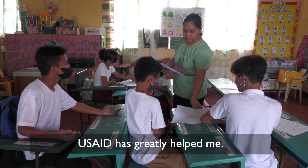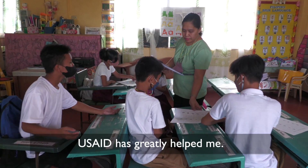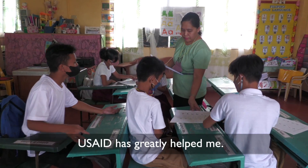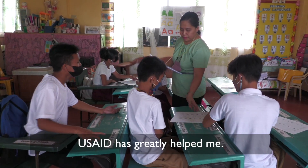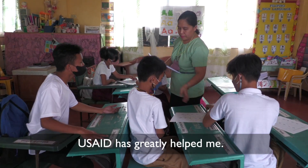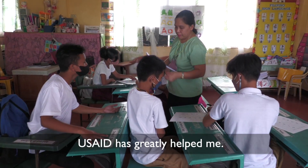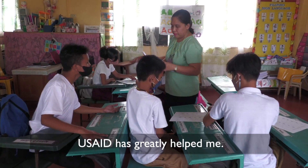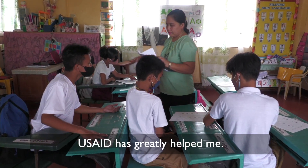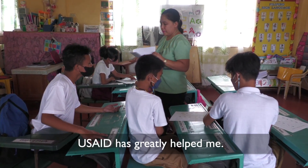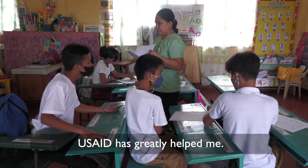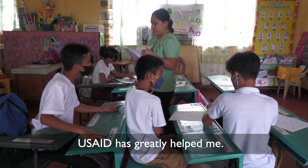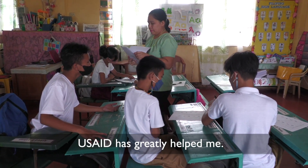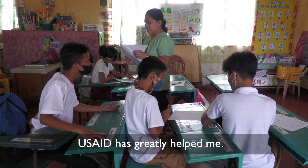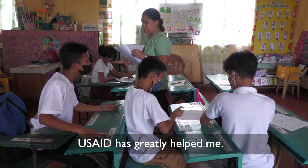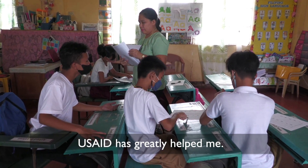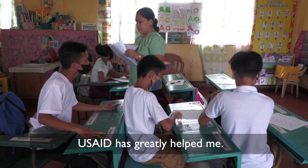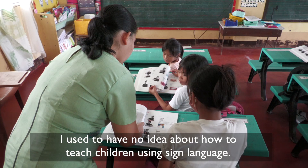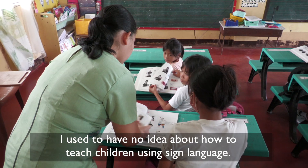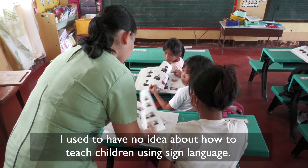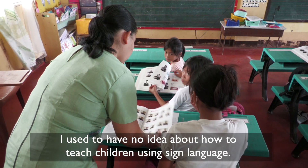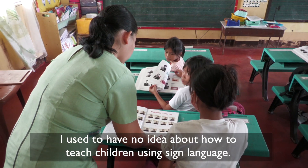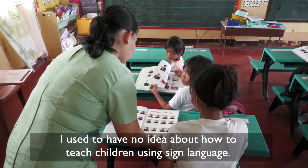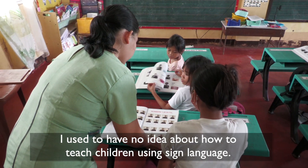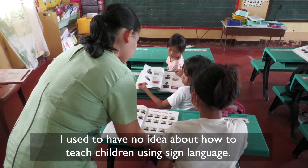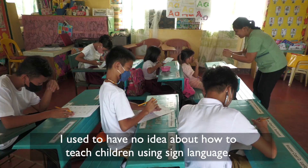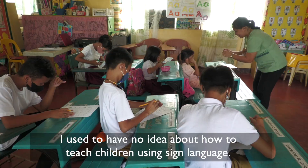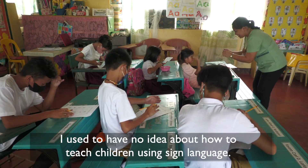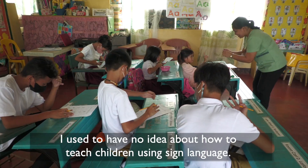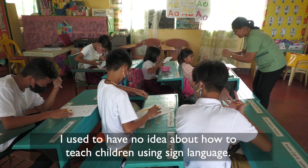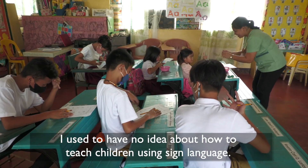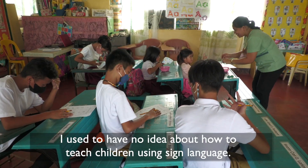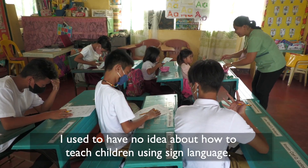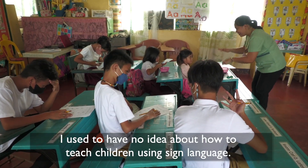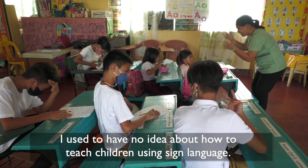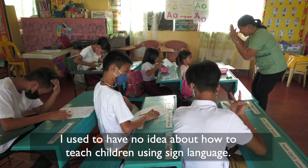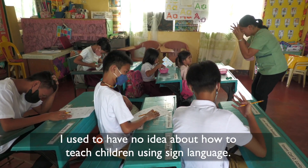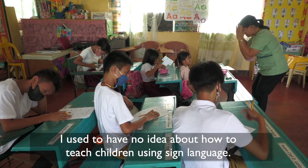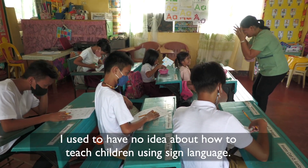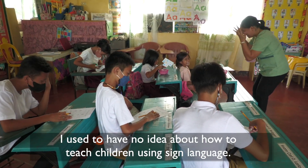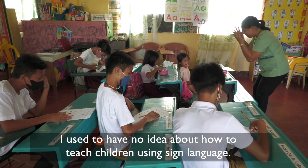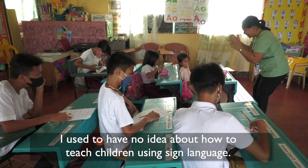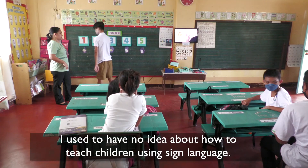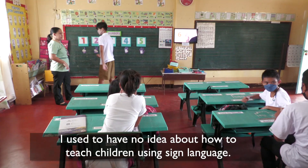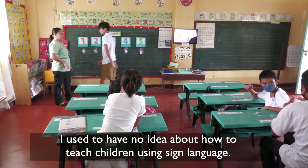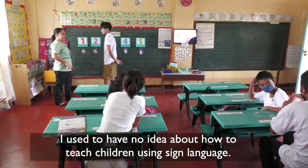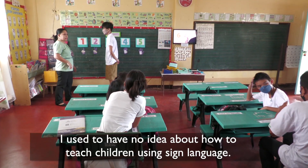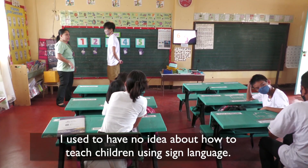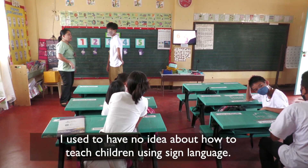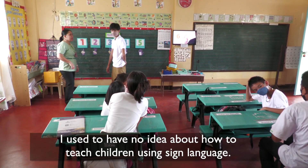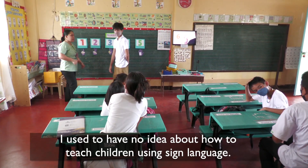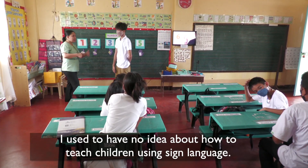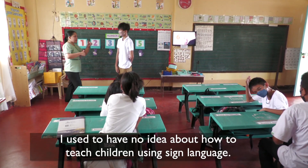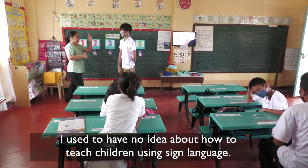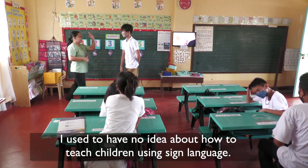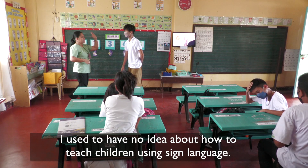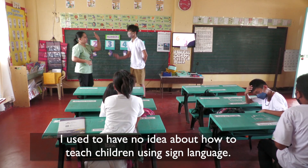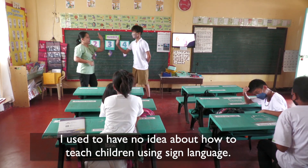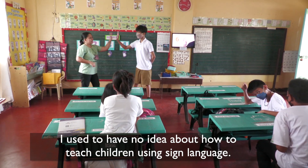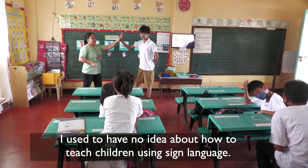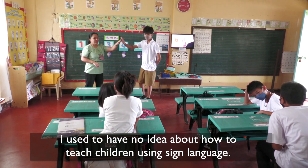support ng USAID. Kasi sabi ko nga, as in blank po ako in teaching the children with sign